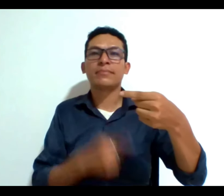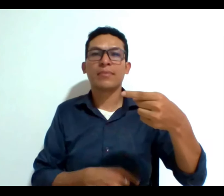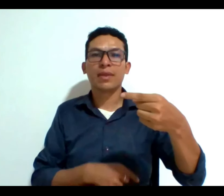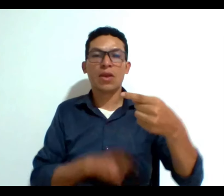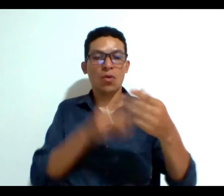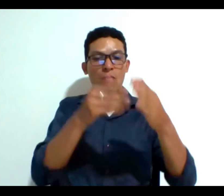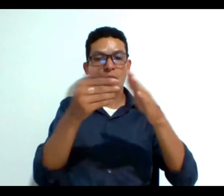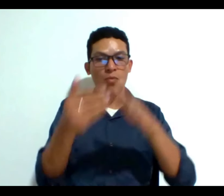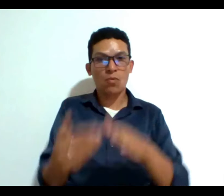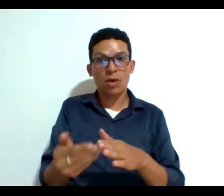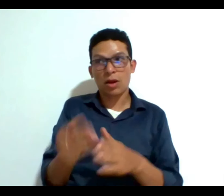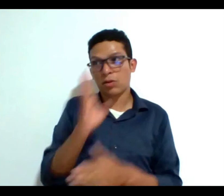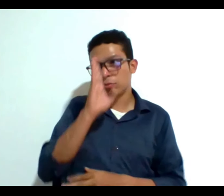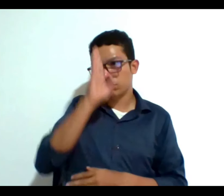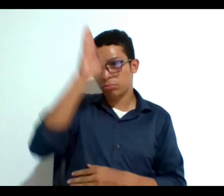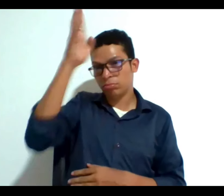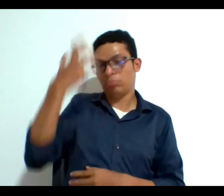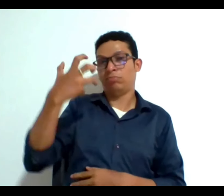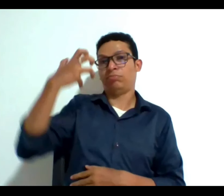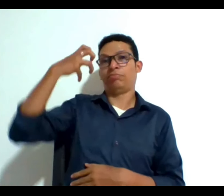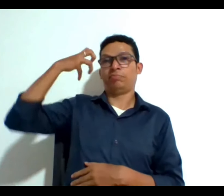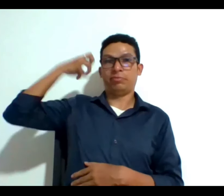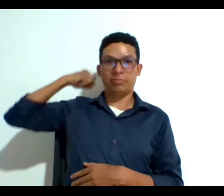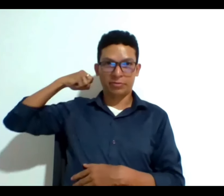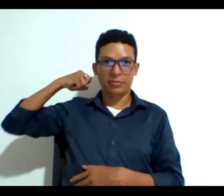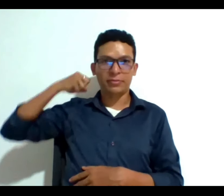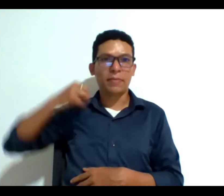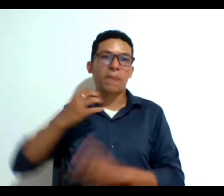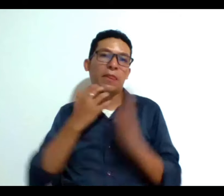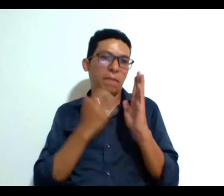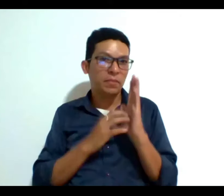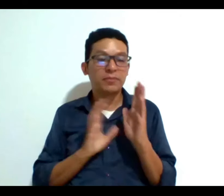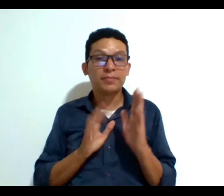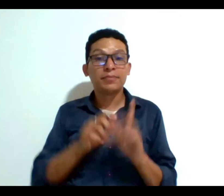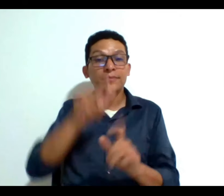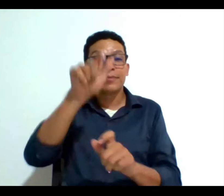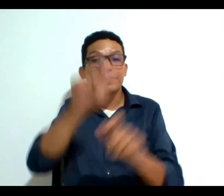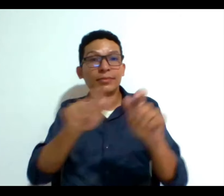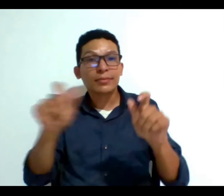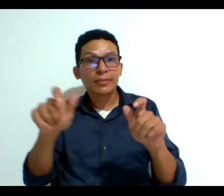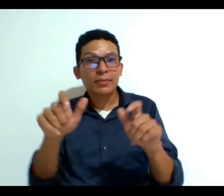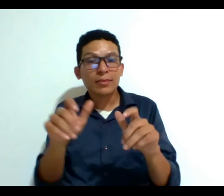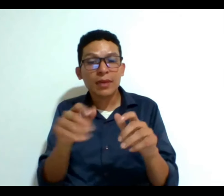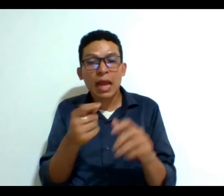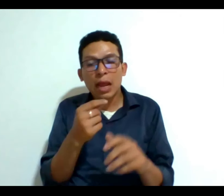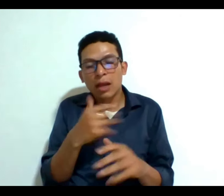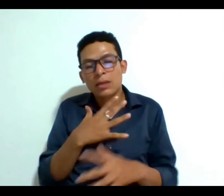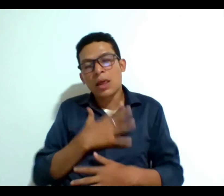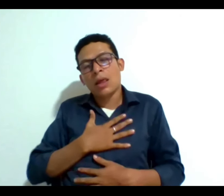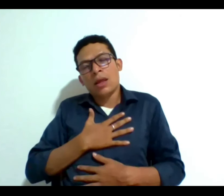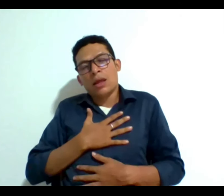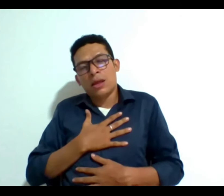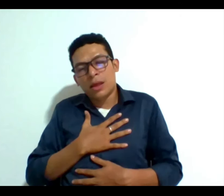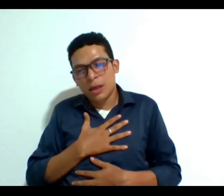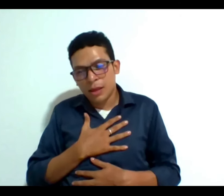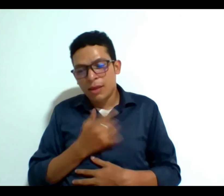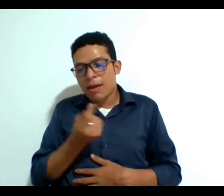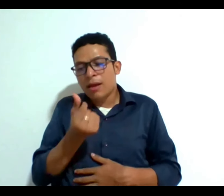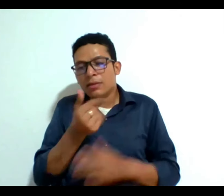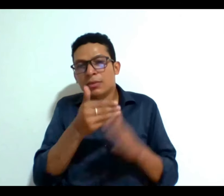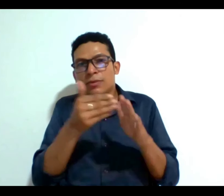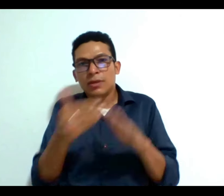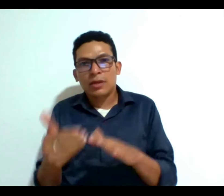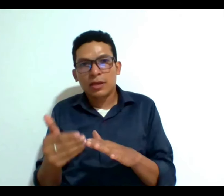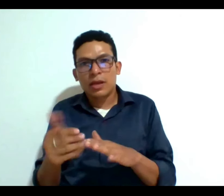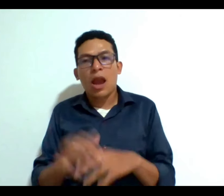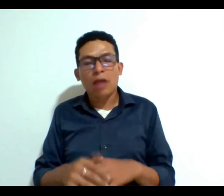ritualizada en donde por ejemplo a las personas moribundas se les aplicaba algunos